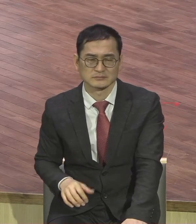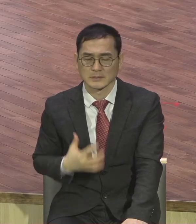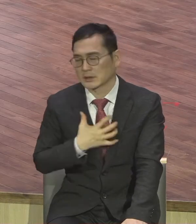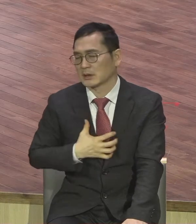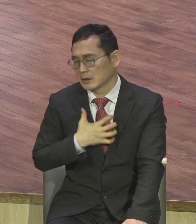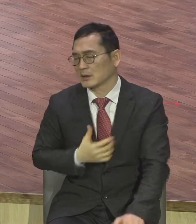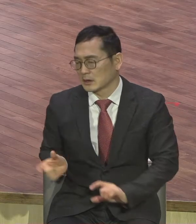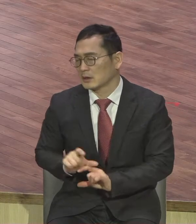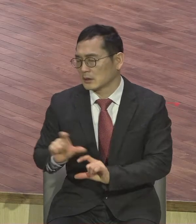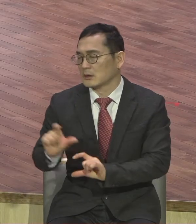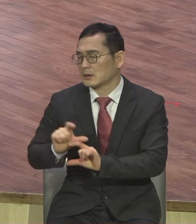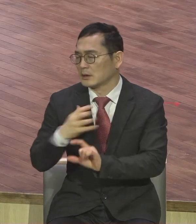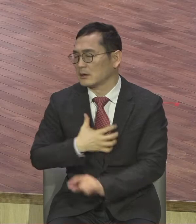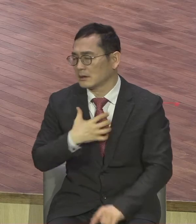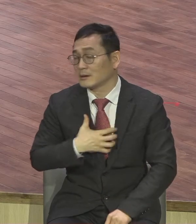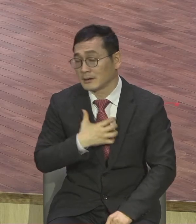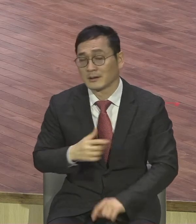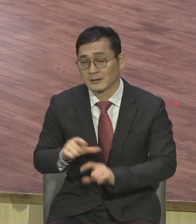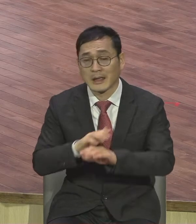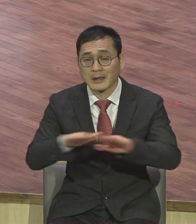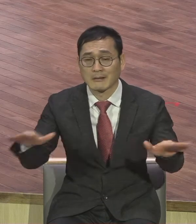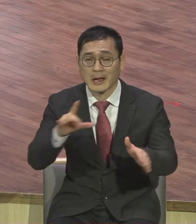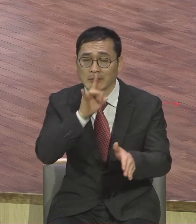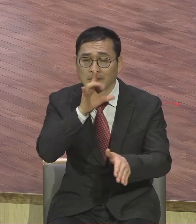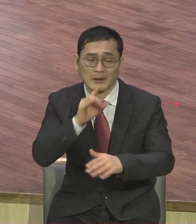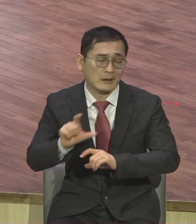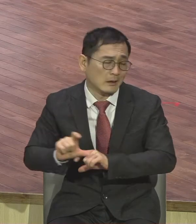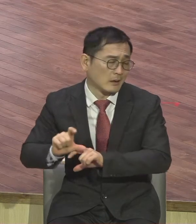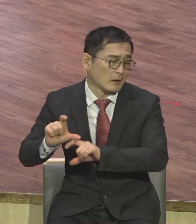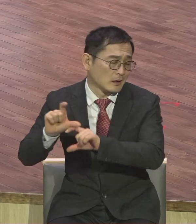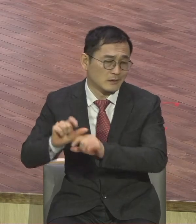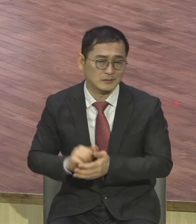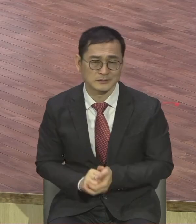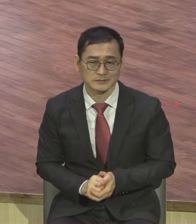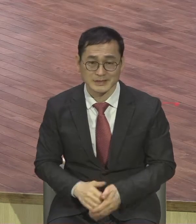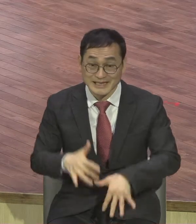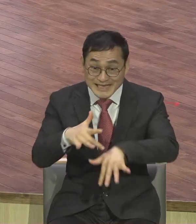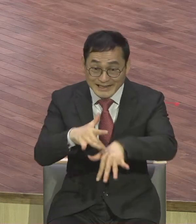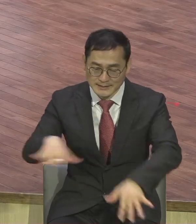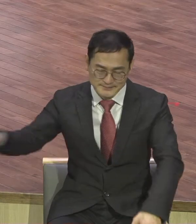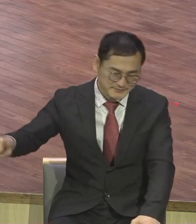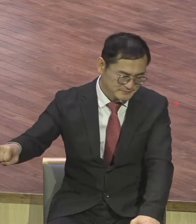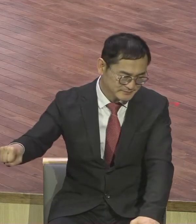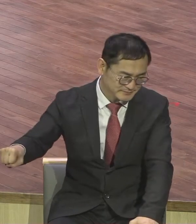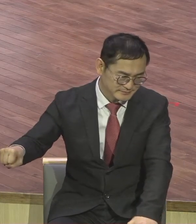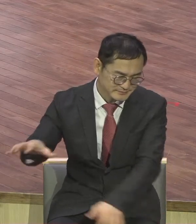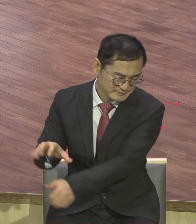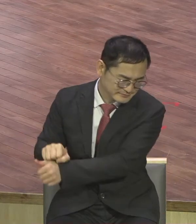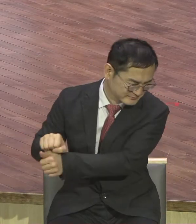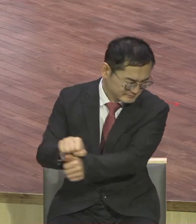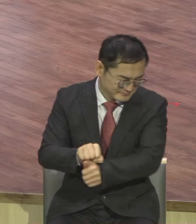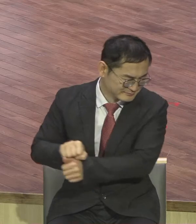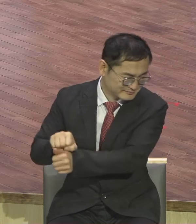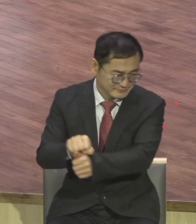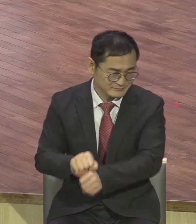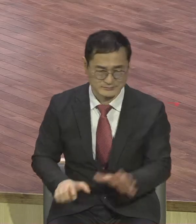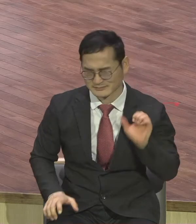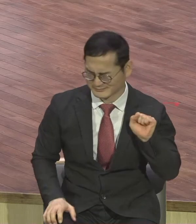심각해지는 겁니다 문제 사건들이 사단에 놔둡니까 끝장을 보지 망하도록 지도 지옥인데 다 지옥을